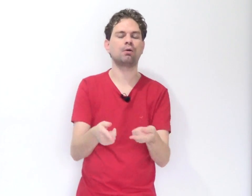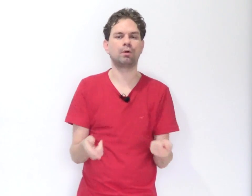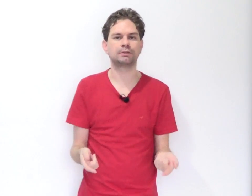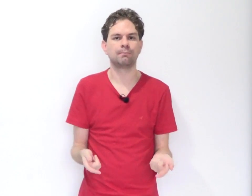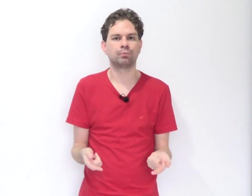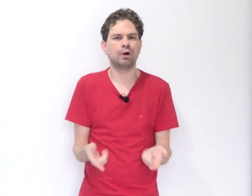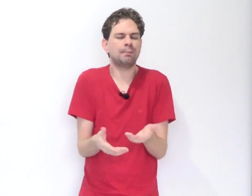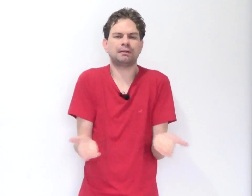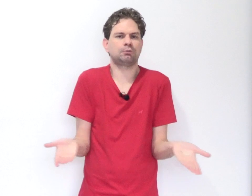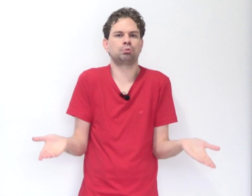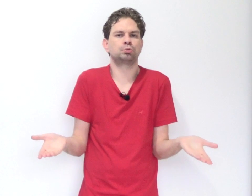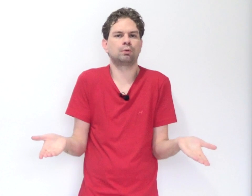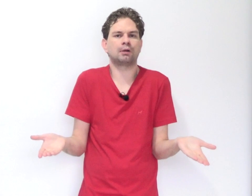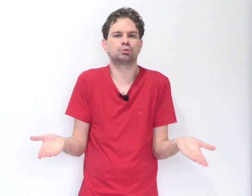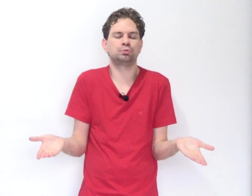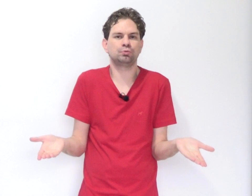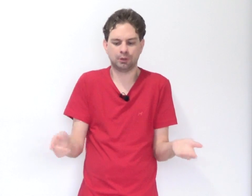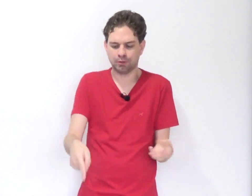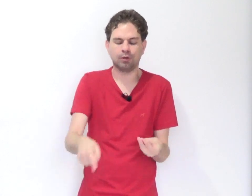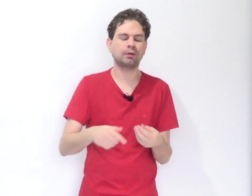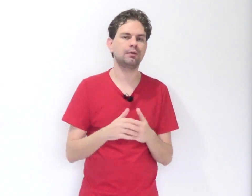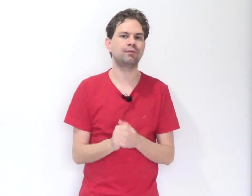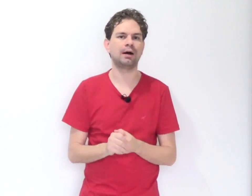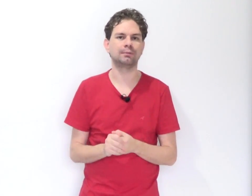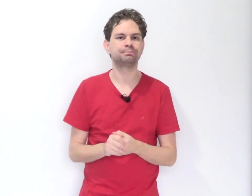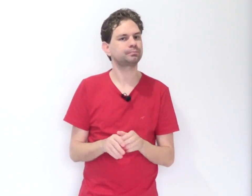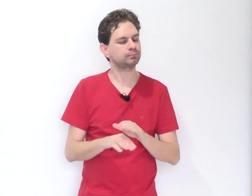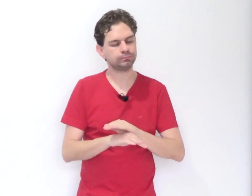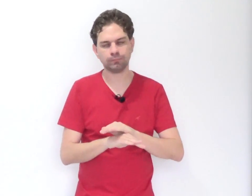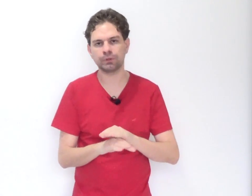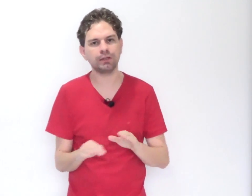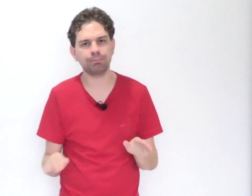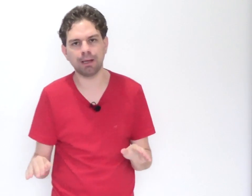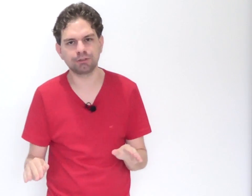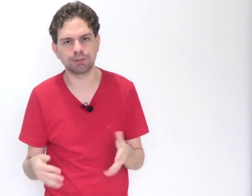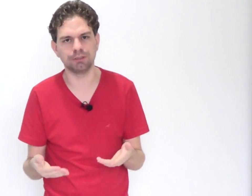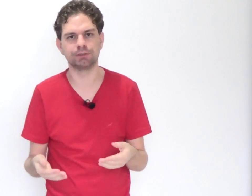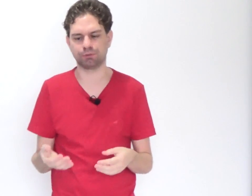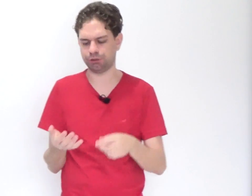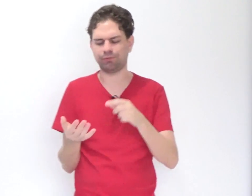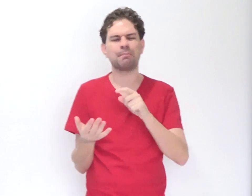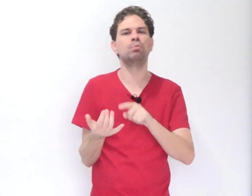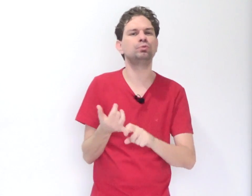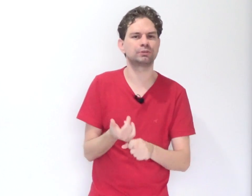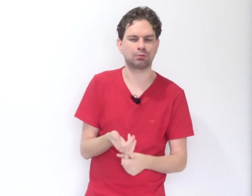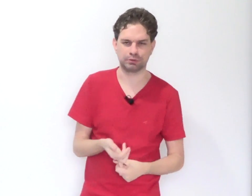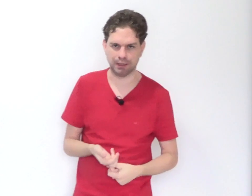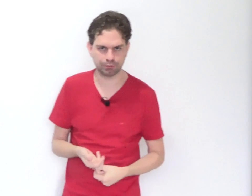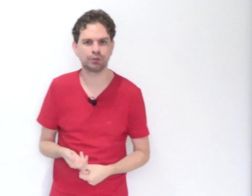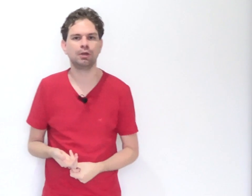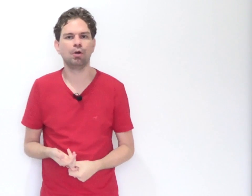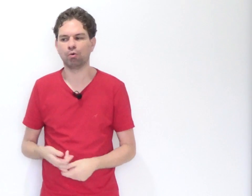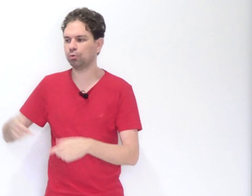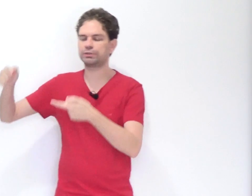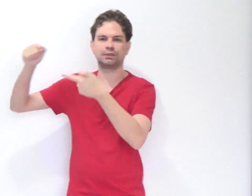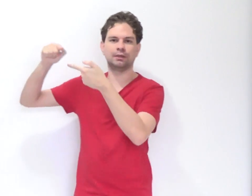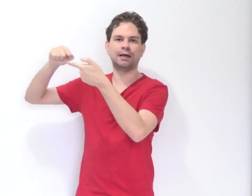coisa. Não era pra estar tudo julgado junto. Olha o que ele fala. Nada impede que, se você tiver muitos acusados, ou se a